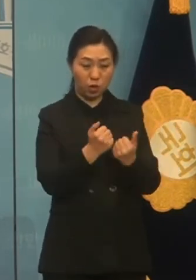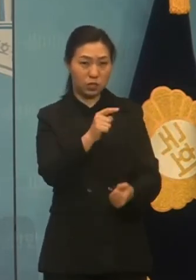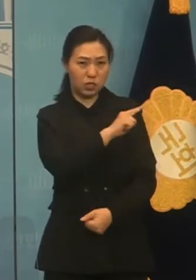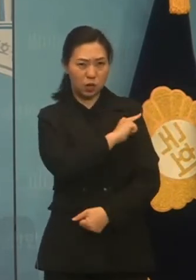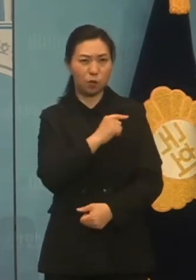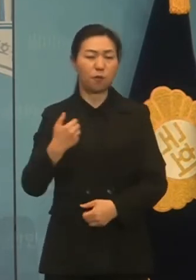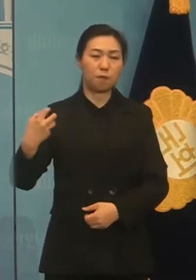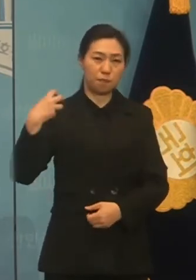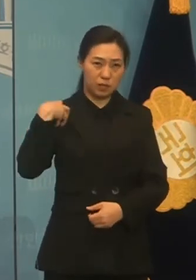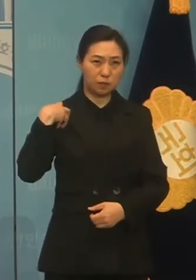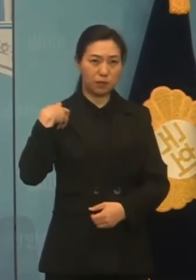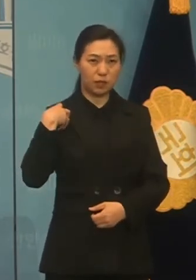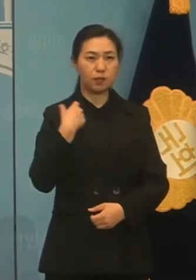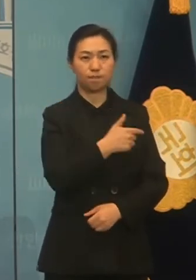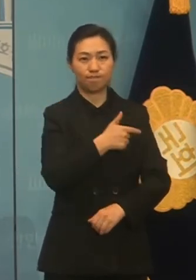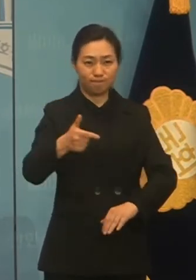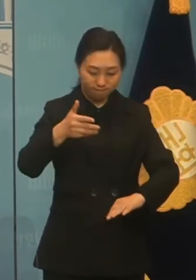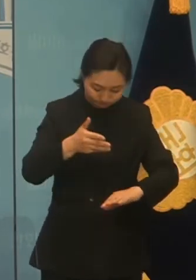가겠습니다. 감사합니다.